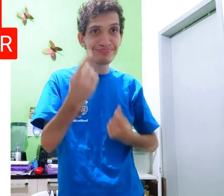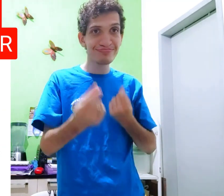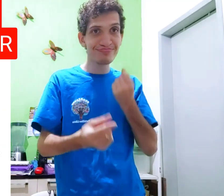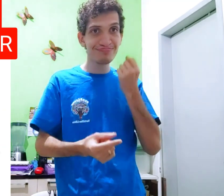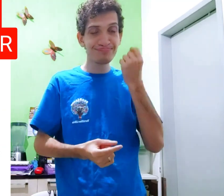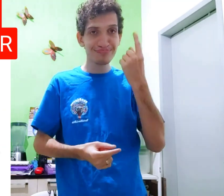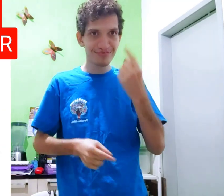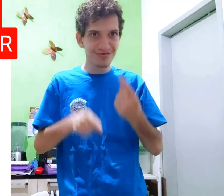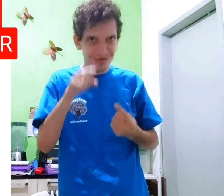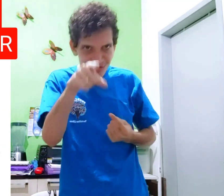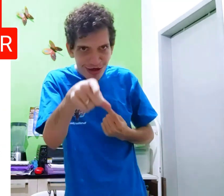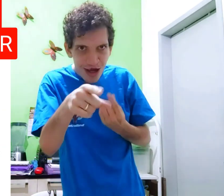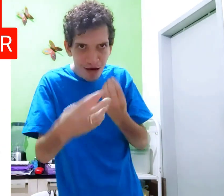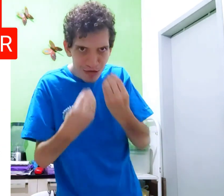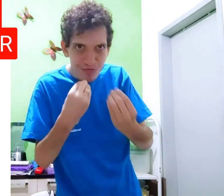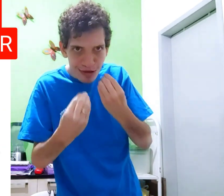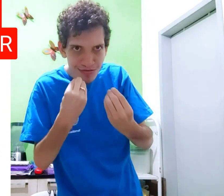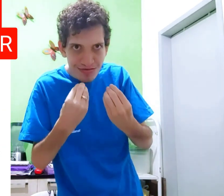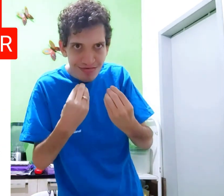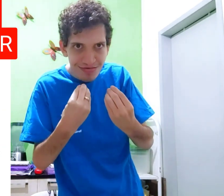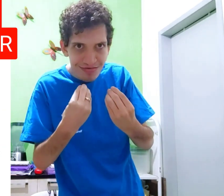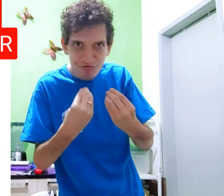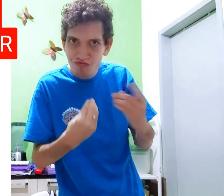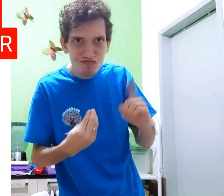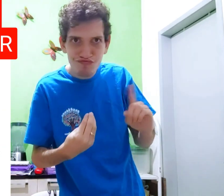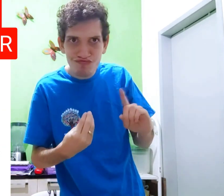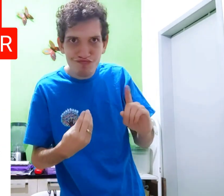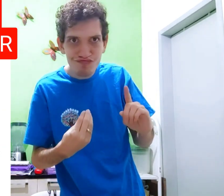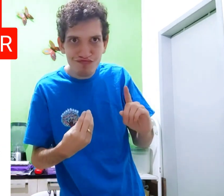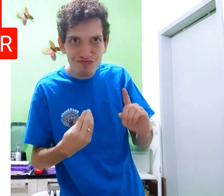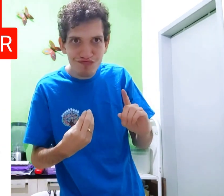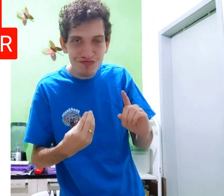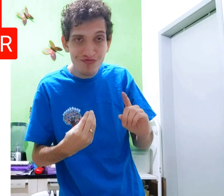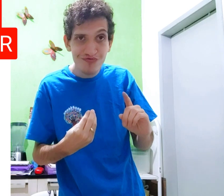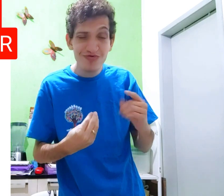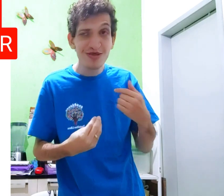Raras vezes. E você? Lance? Não?